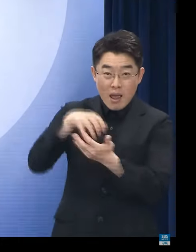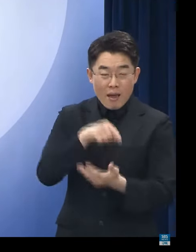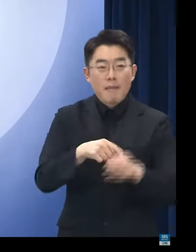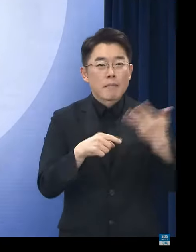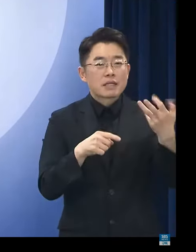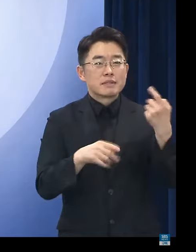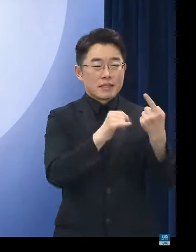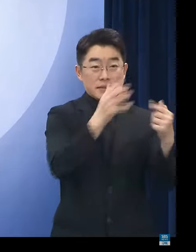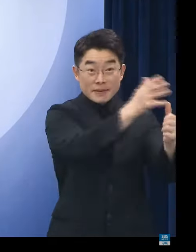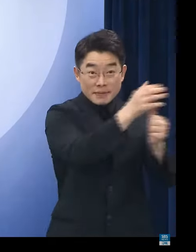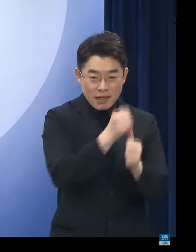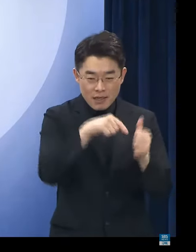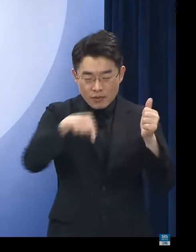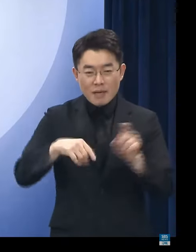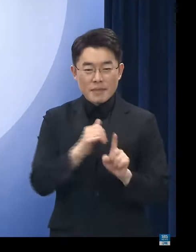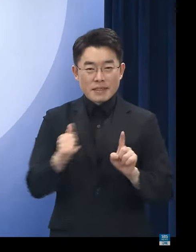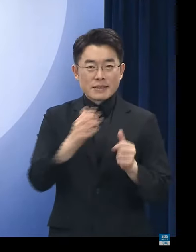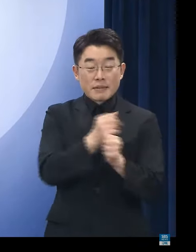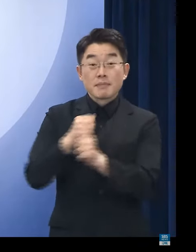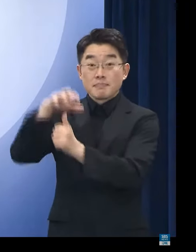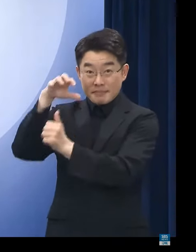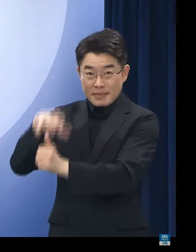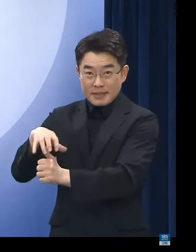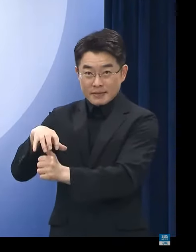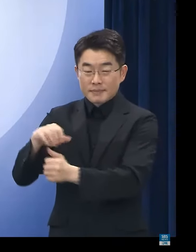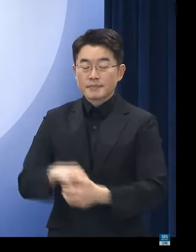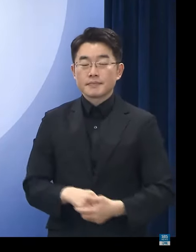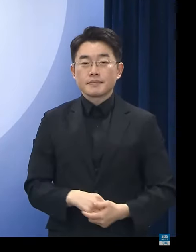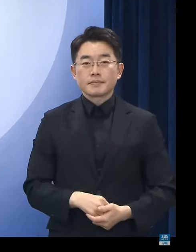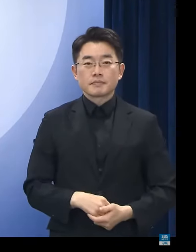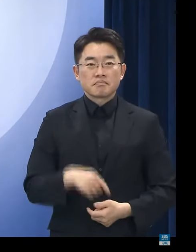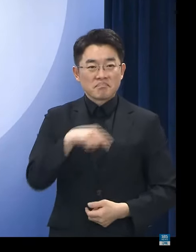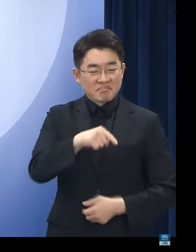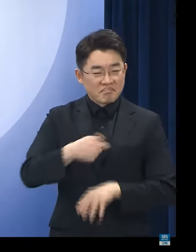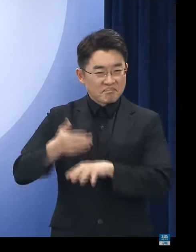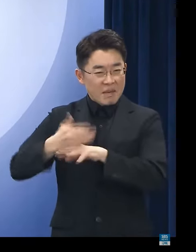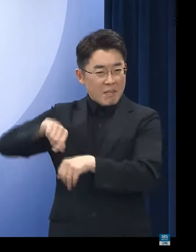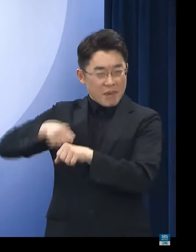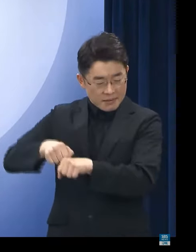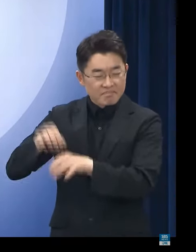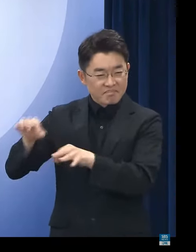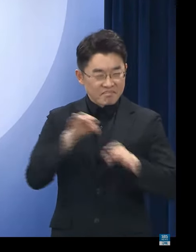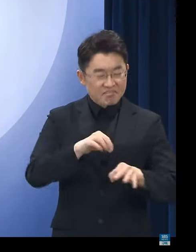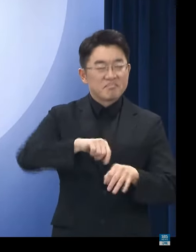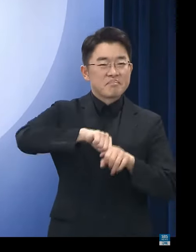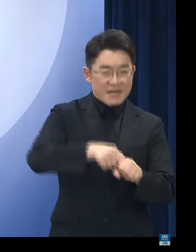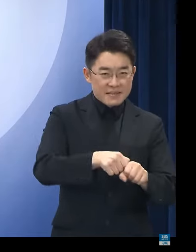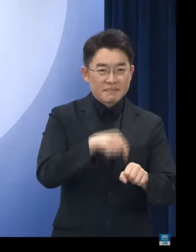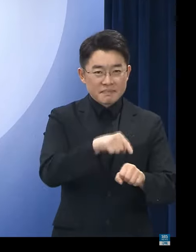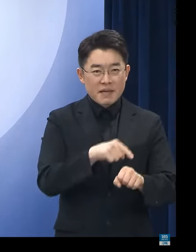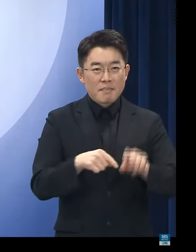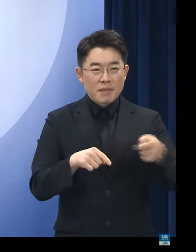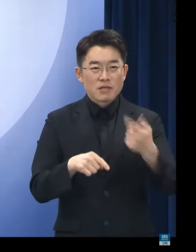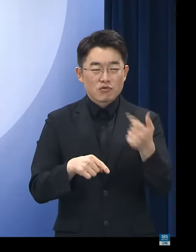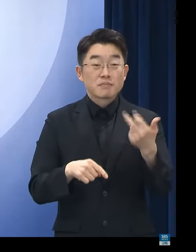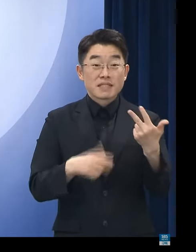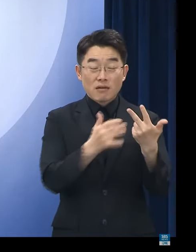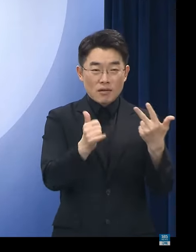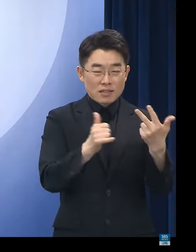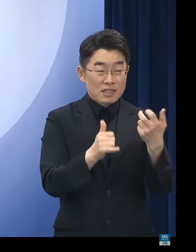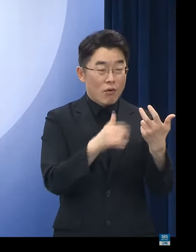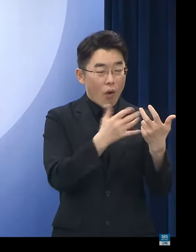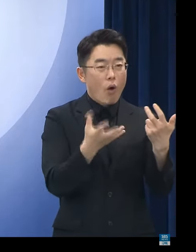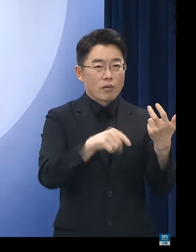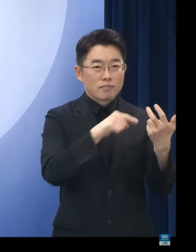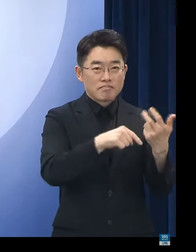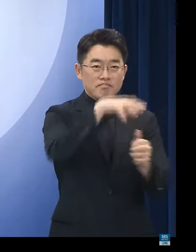검거하고 그 중 1명을 구속하였고 마찬가지로 범죄 집단 조직죄를 의율하여 167억 원을 보전하고